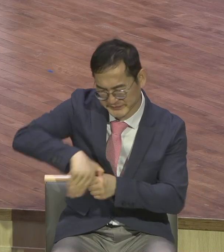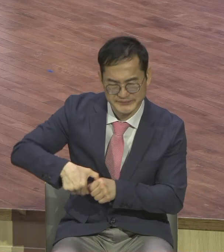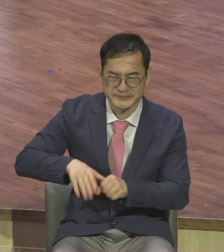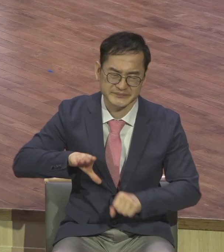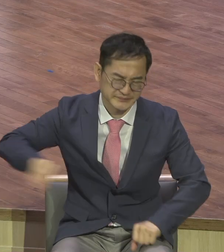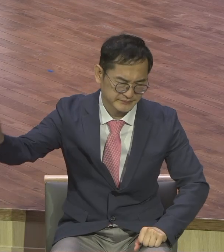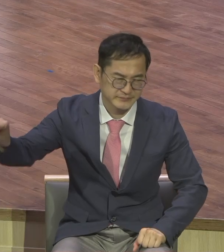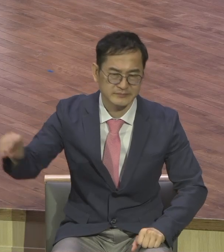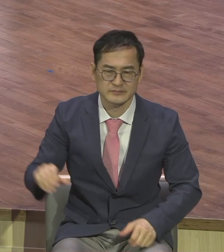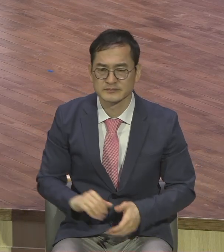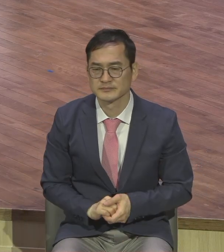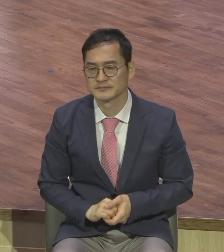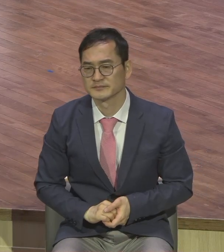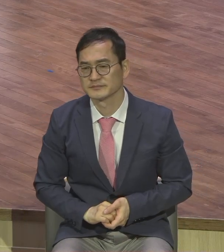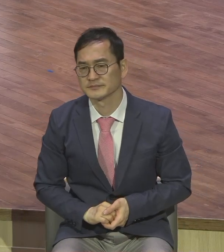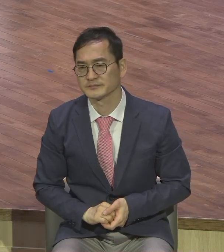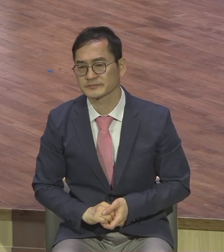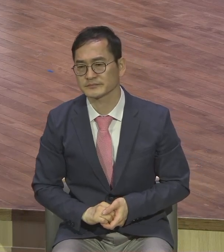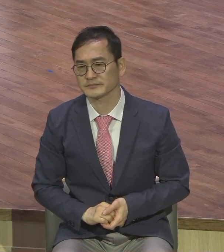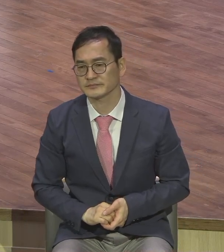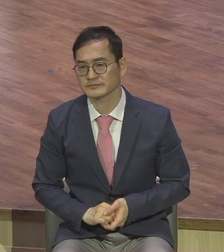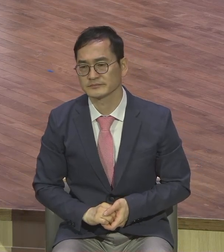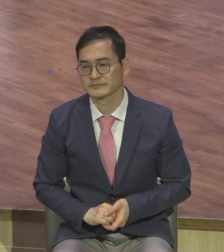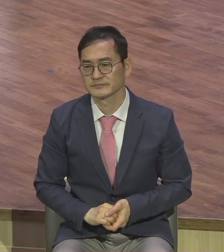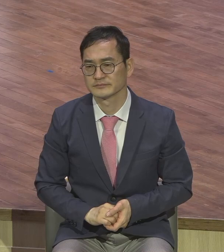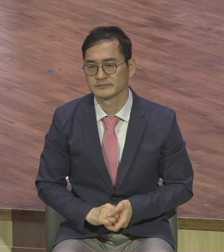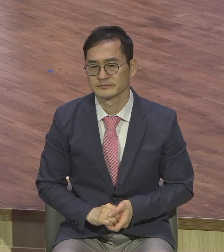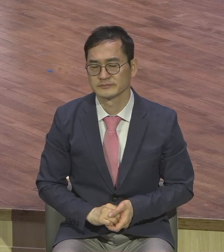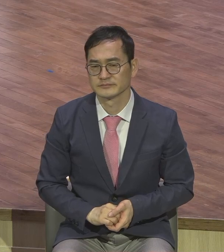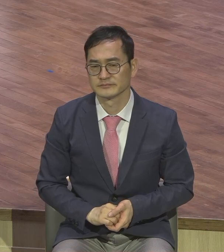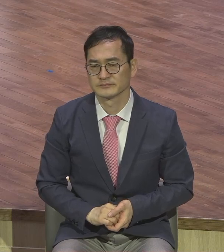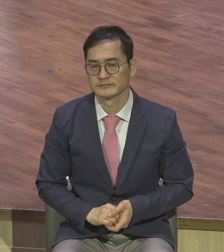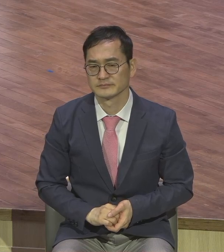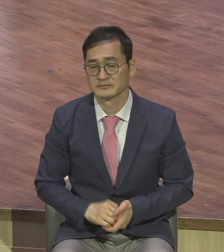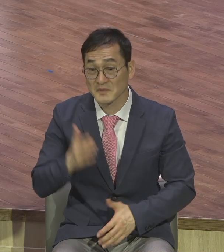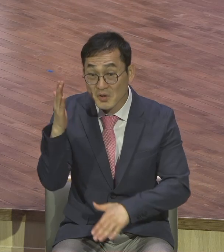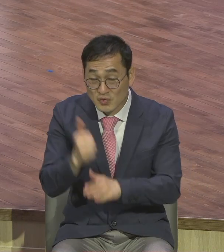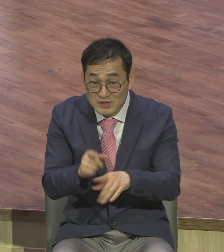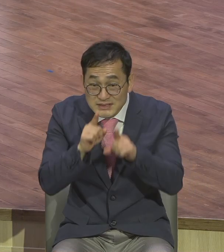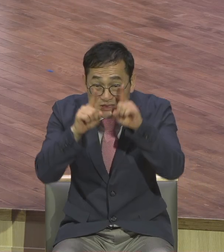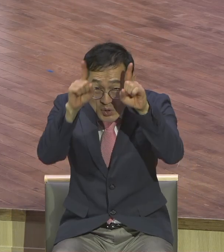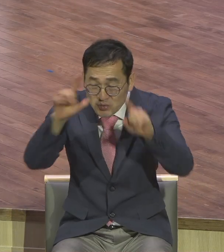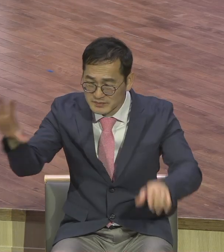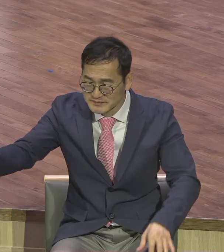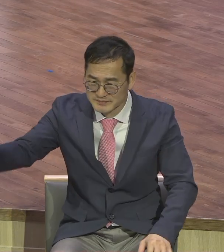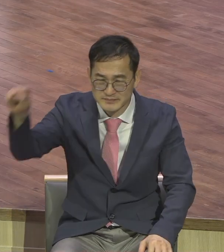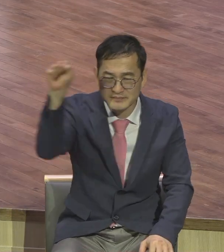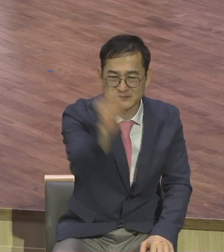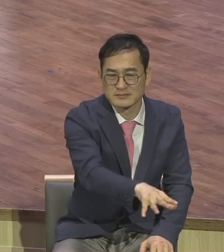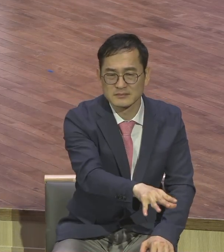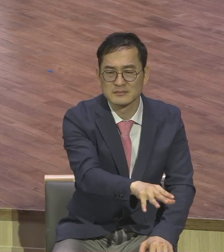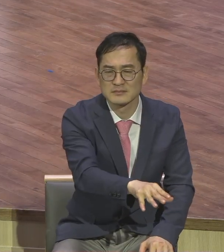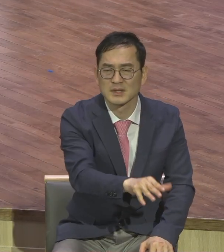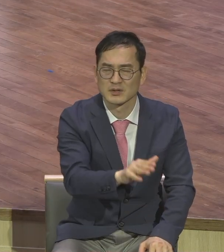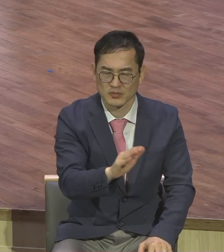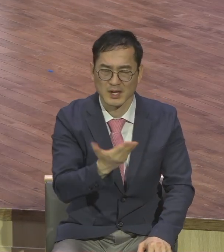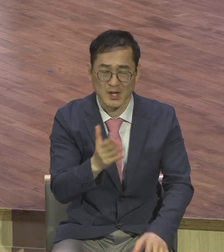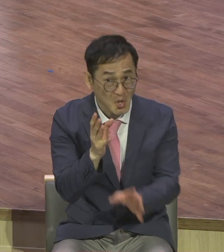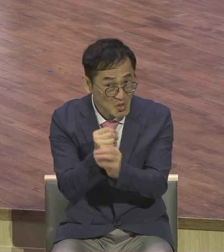심판의 자리에 나갈 수 할 게 없어요. 여군한 저주 속으로 여러분 다시 더 나지 않는